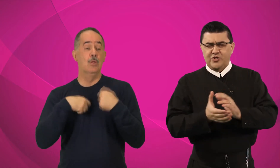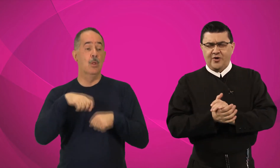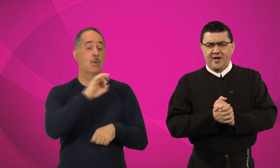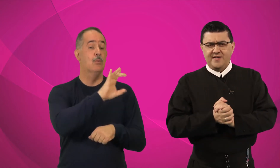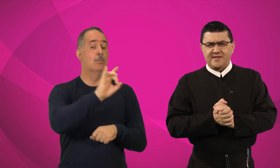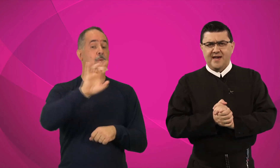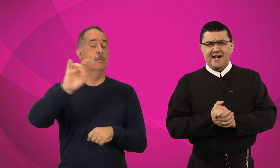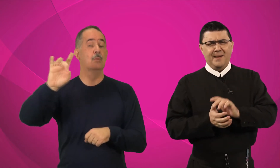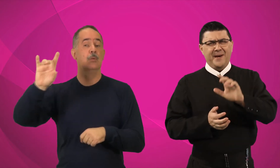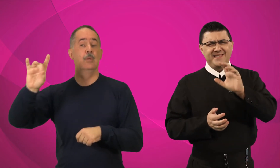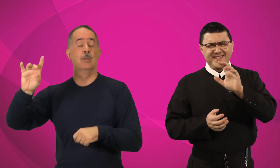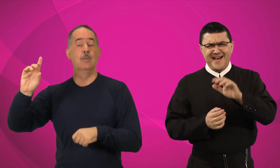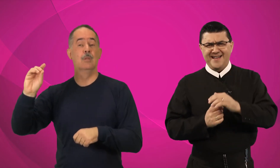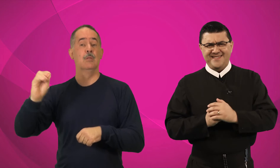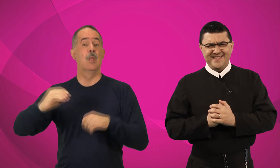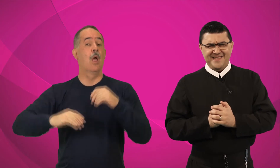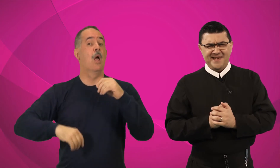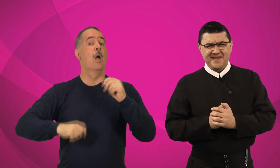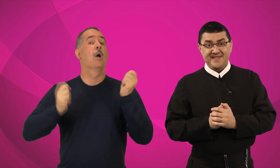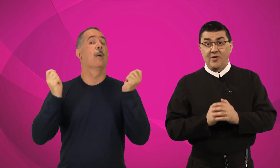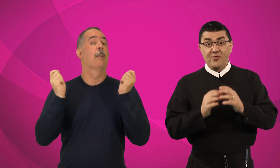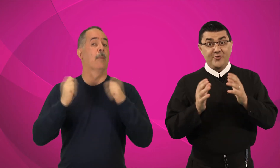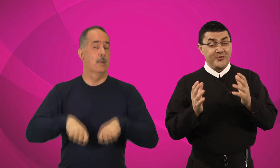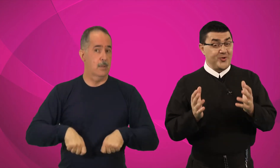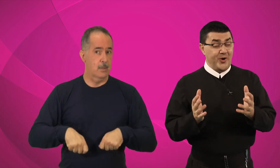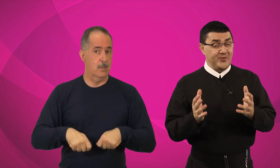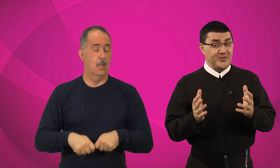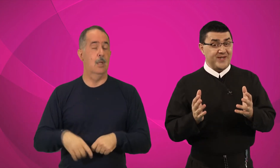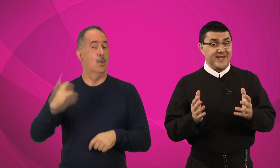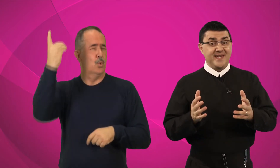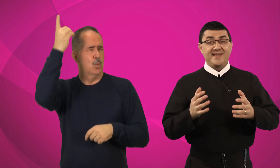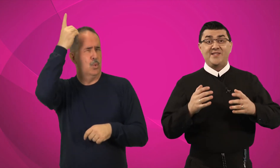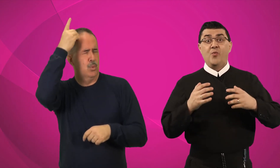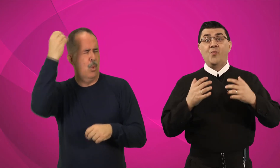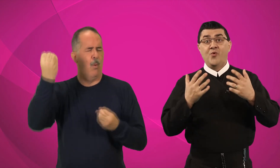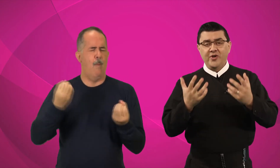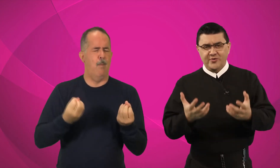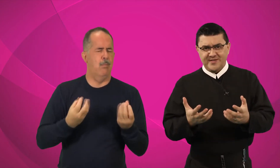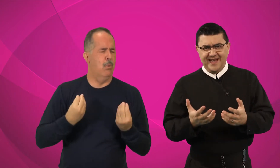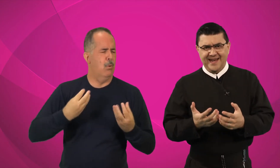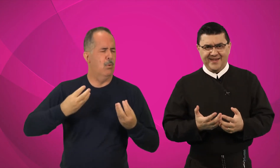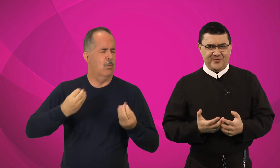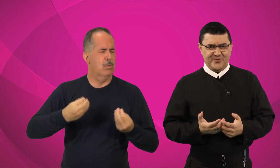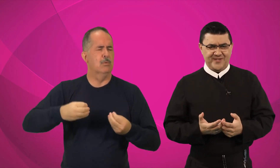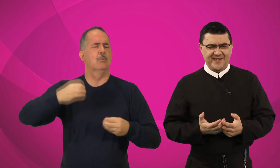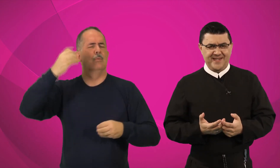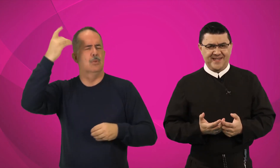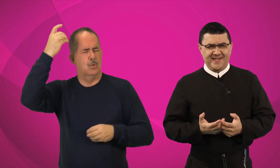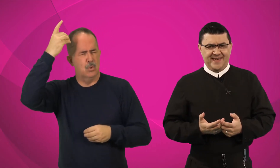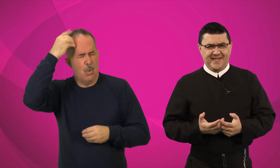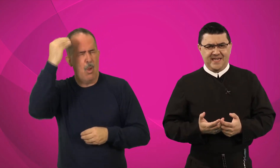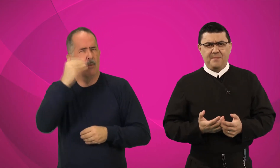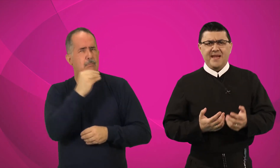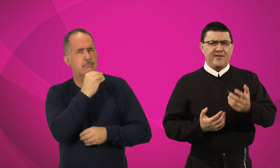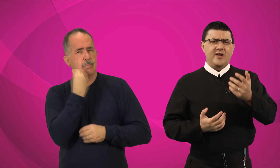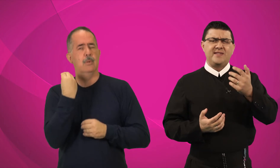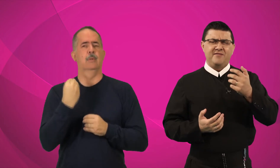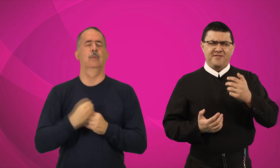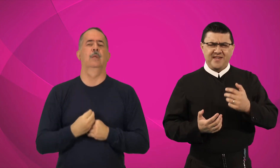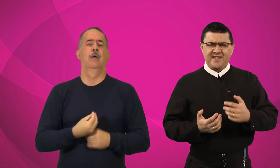de nós capacidades. São muitos dons, são muitos talentos. E pela nossa vida